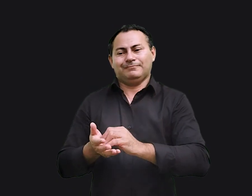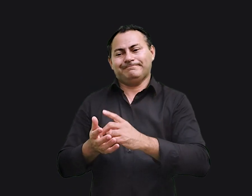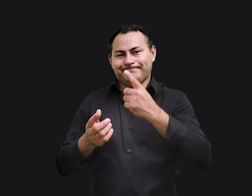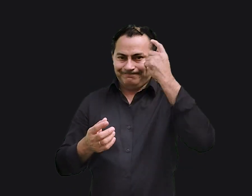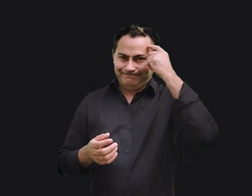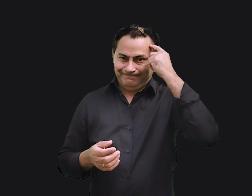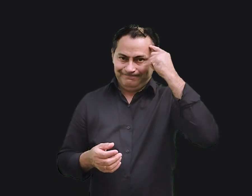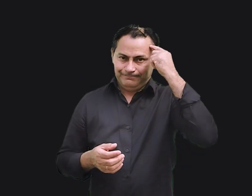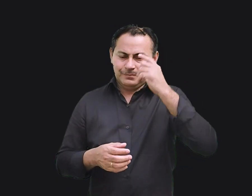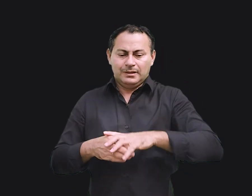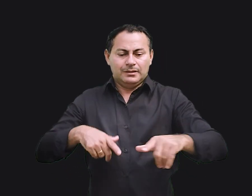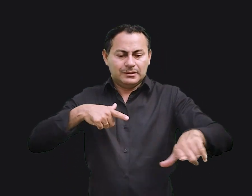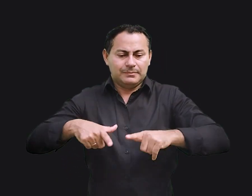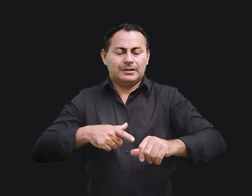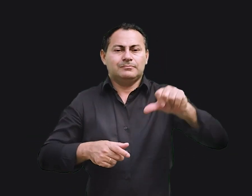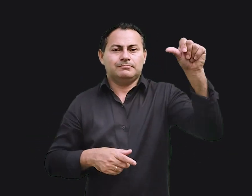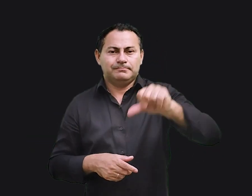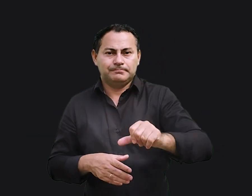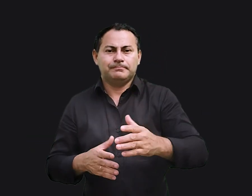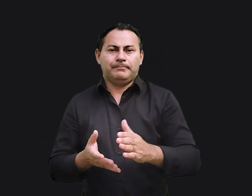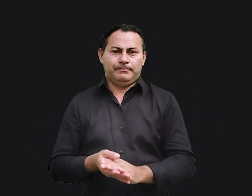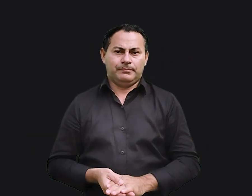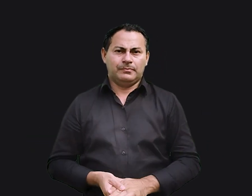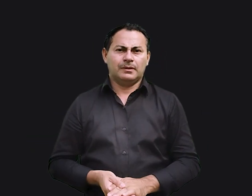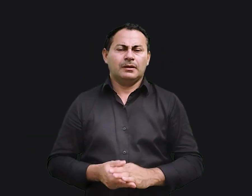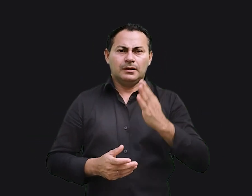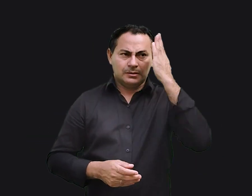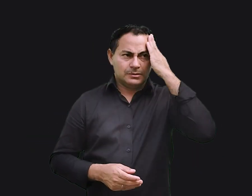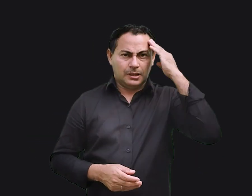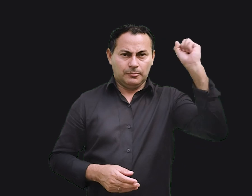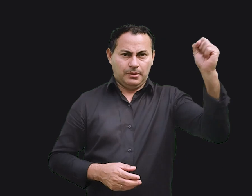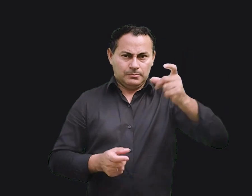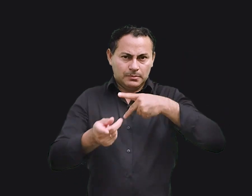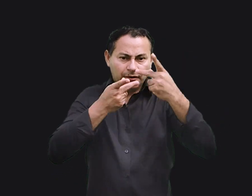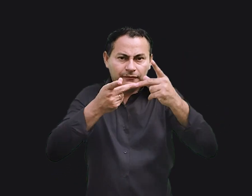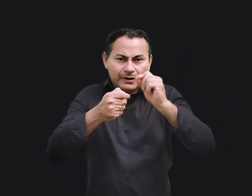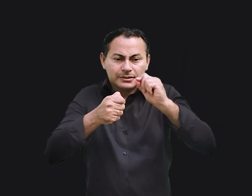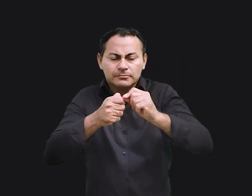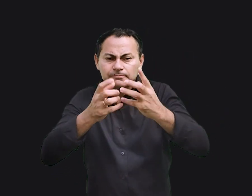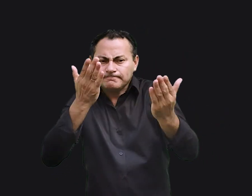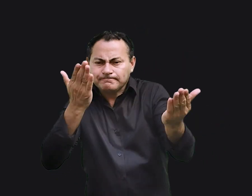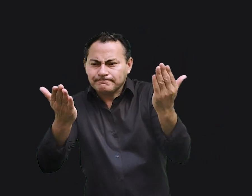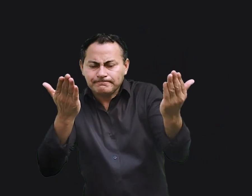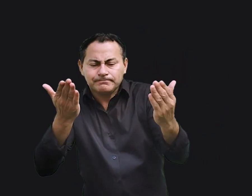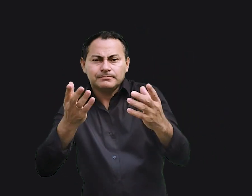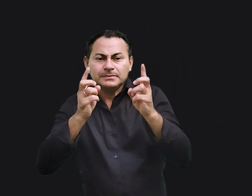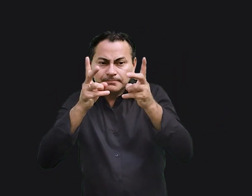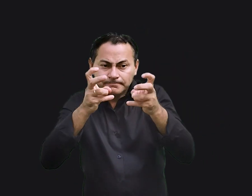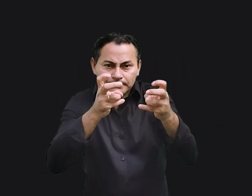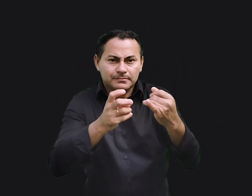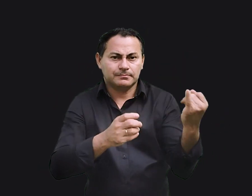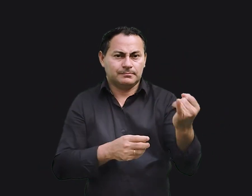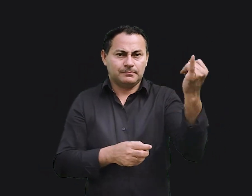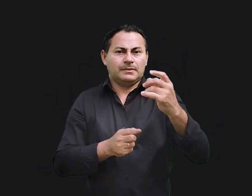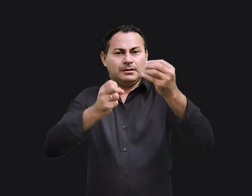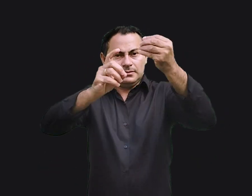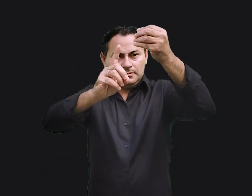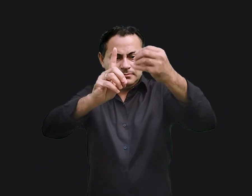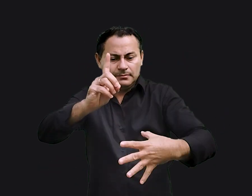É um trabalho por demais ingrato. Salomão está fazendo aí uma observação muito interessante. Ele está descrevendo